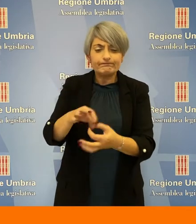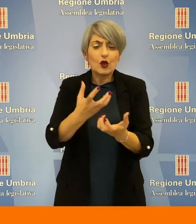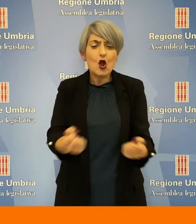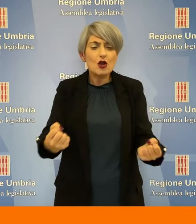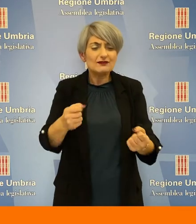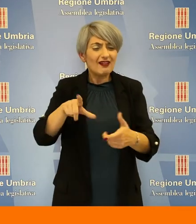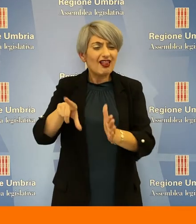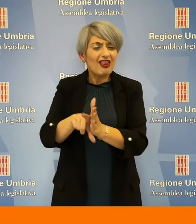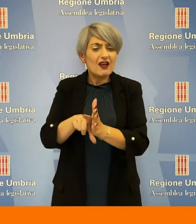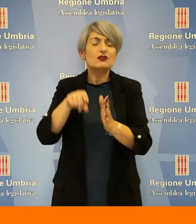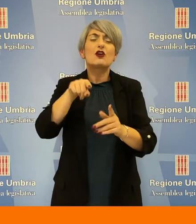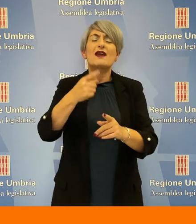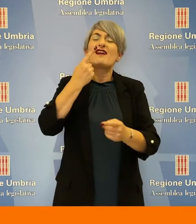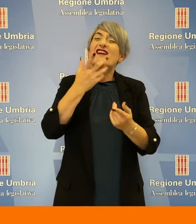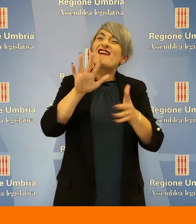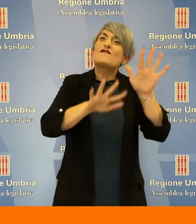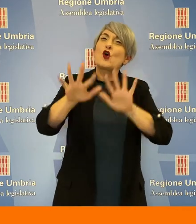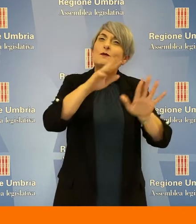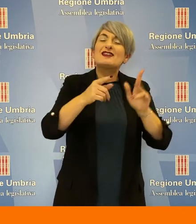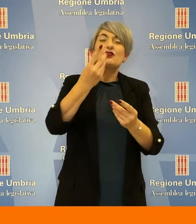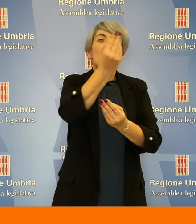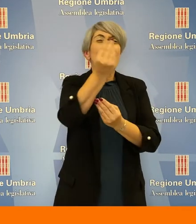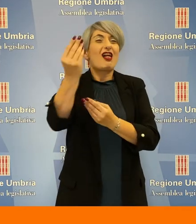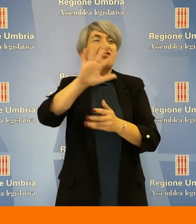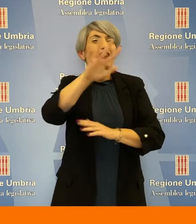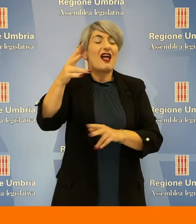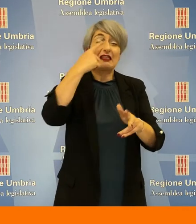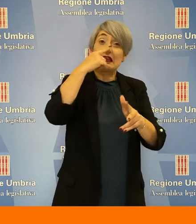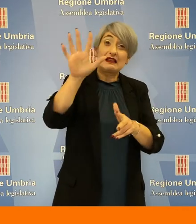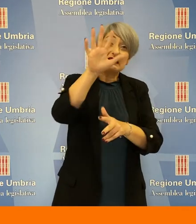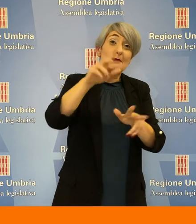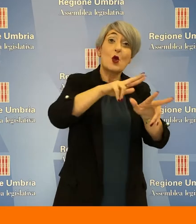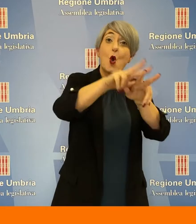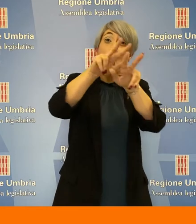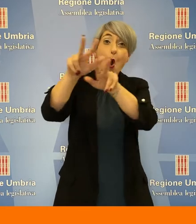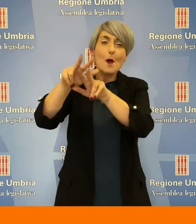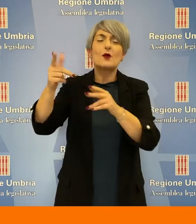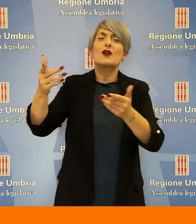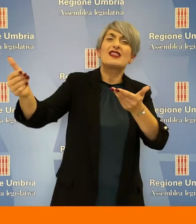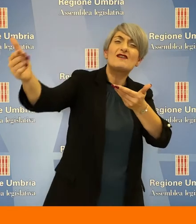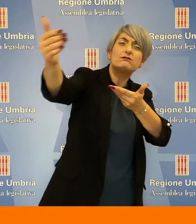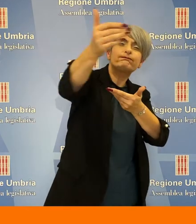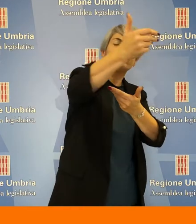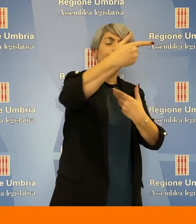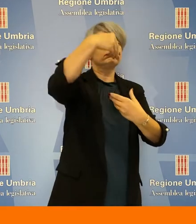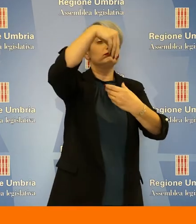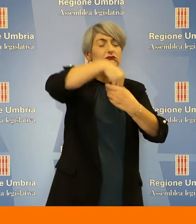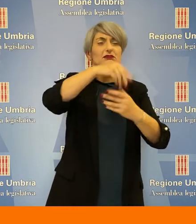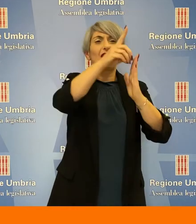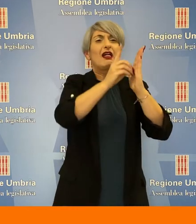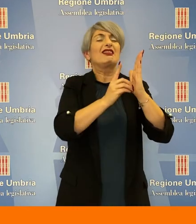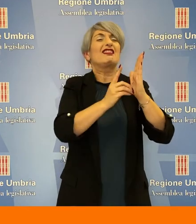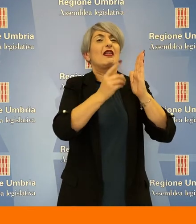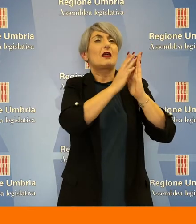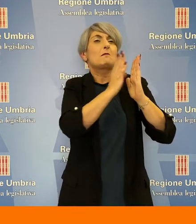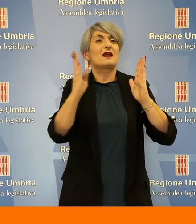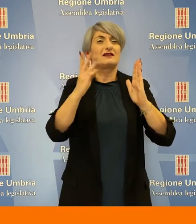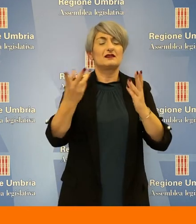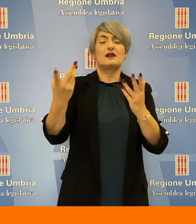l'impatto di questa legge servirebbe che le informazioni in possesso di altri enti come comuni venissero messe a disposizione per creare una base di